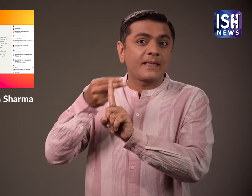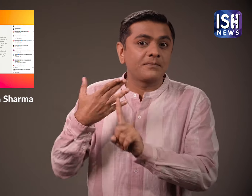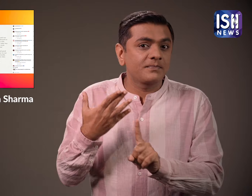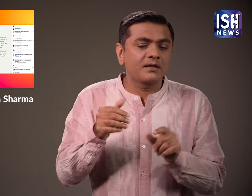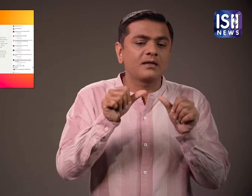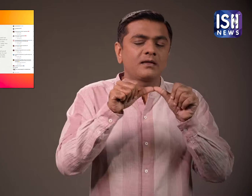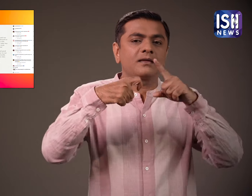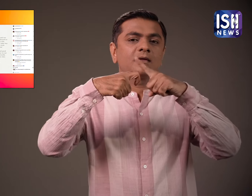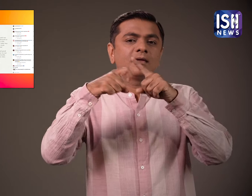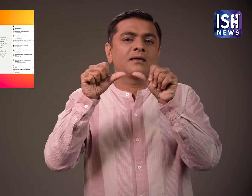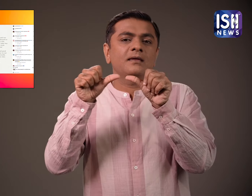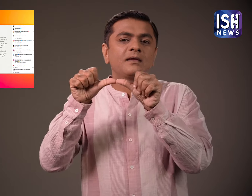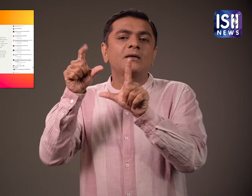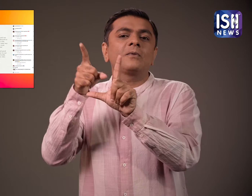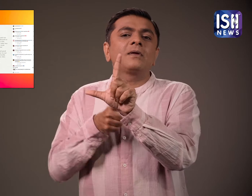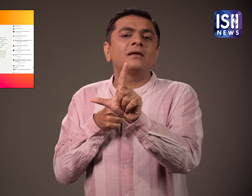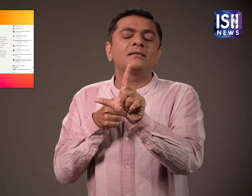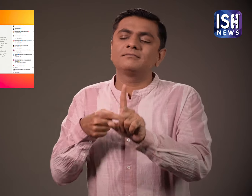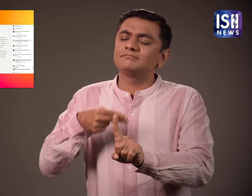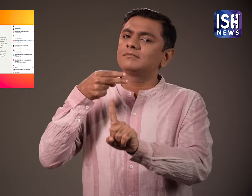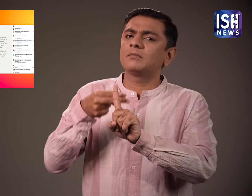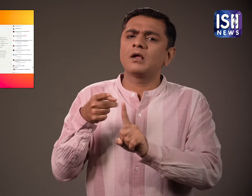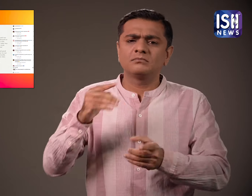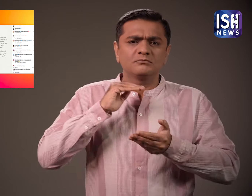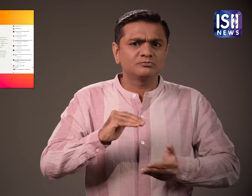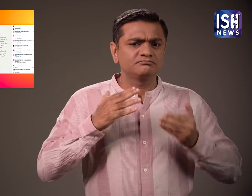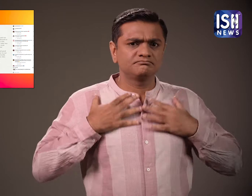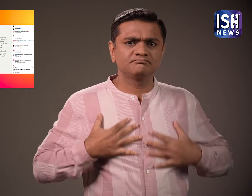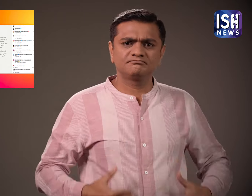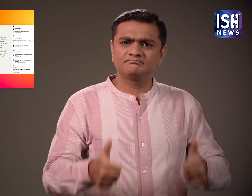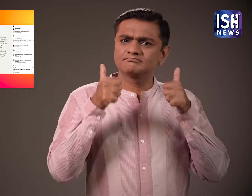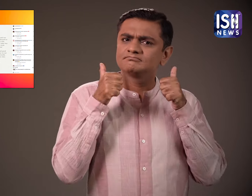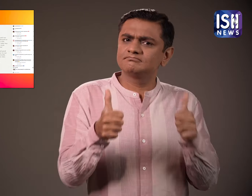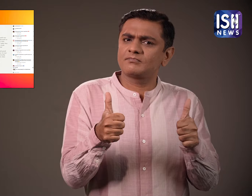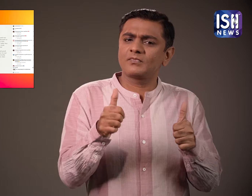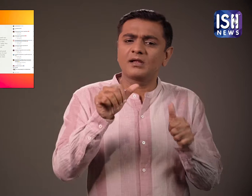उन्होंने गोशना की कि उनके बच्चे का नाम अकाई रखा गया है और वो स्वस्थ है